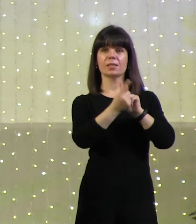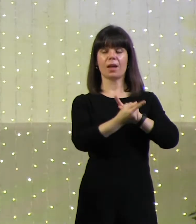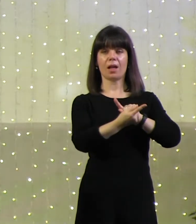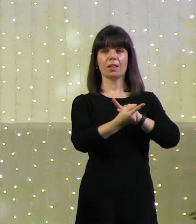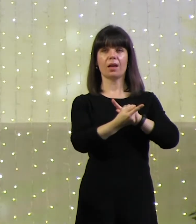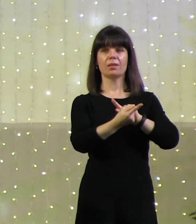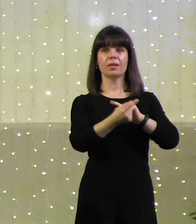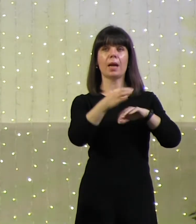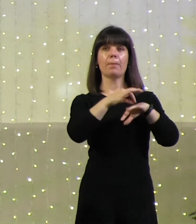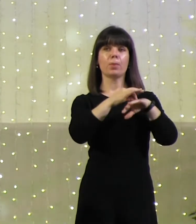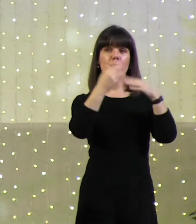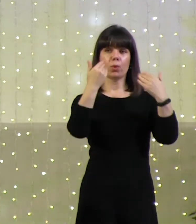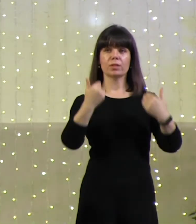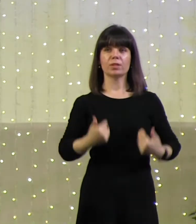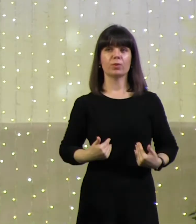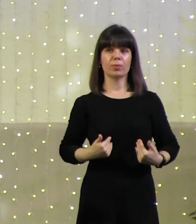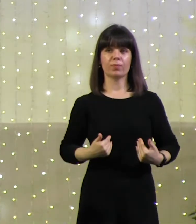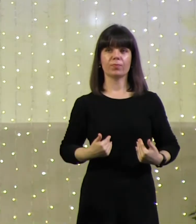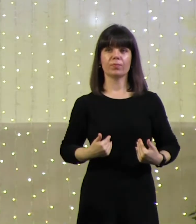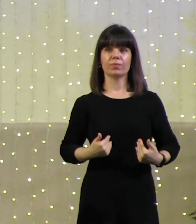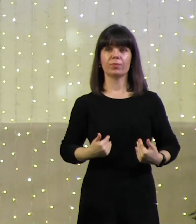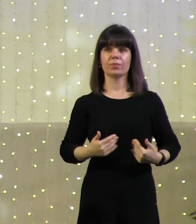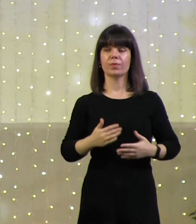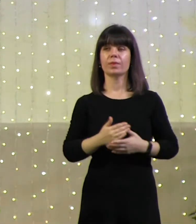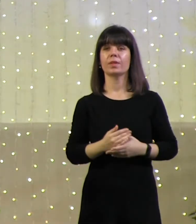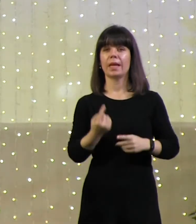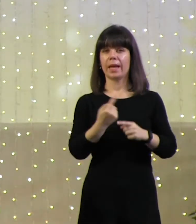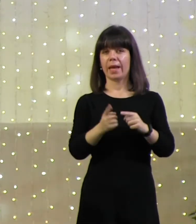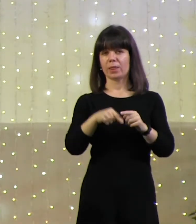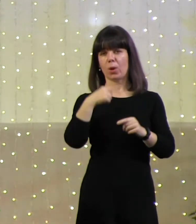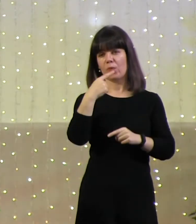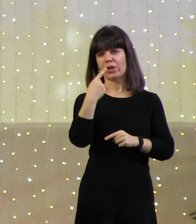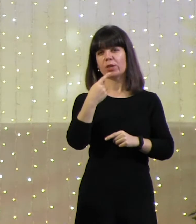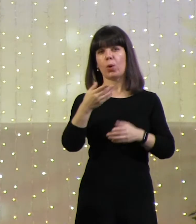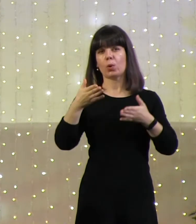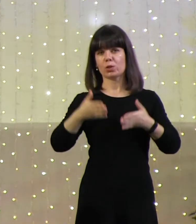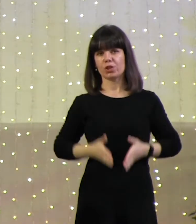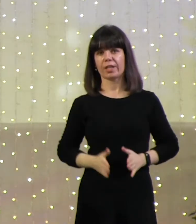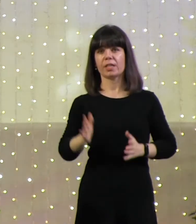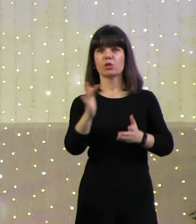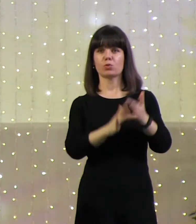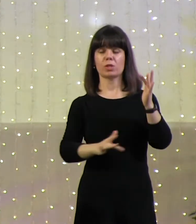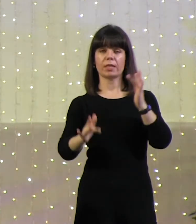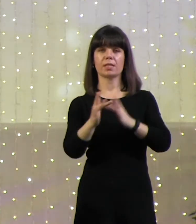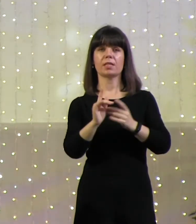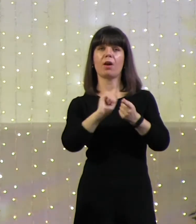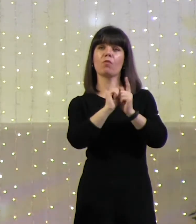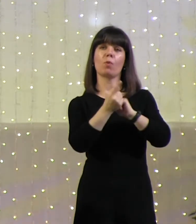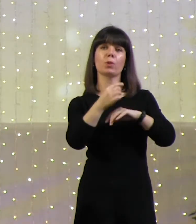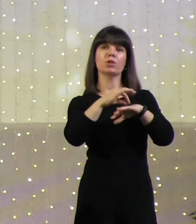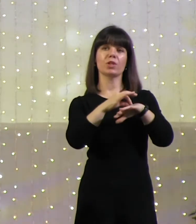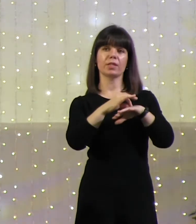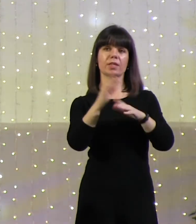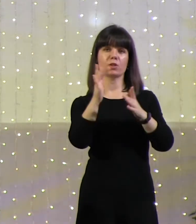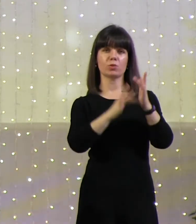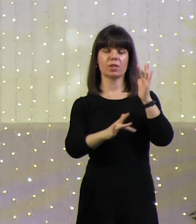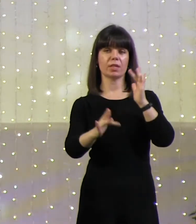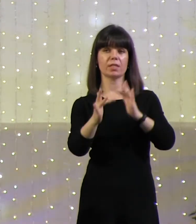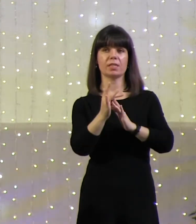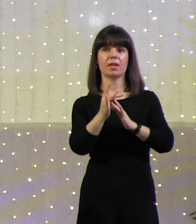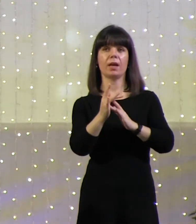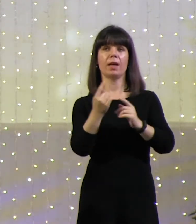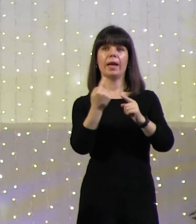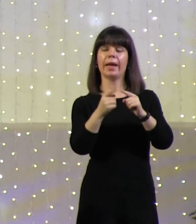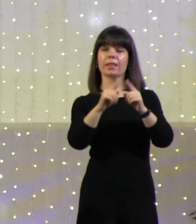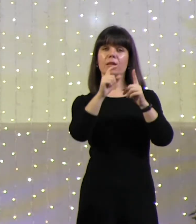плотью. Это он говорит о рождении Иисуса Христа, о воплощении Иисуса Христа. И это